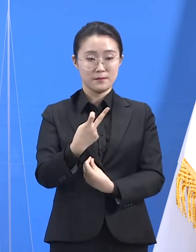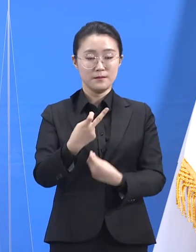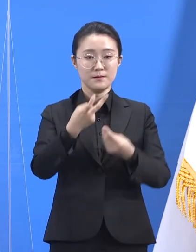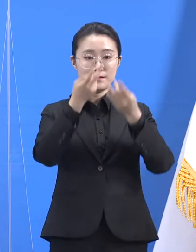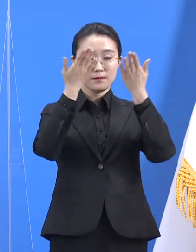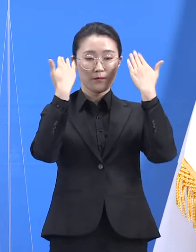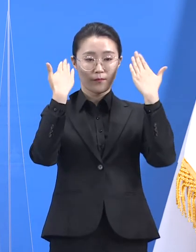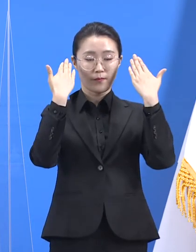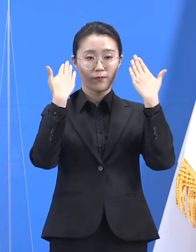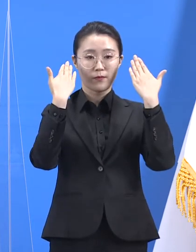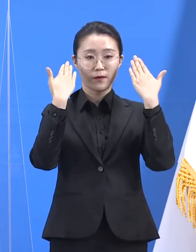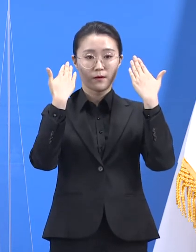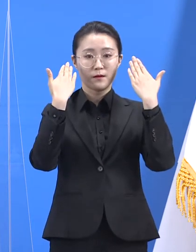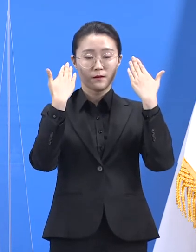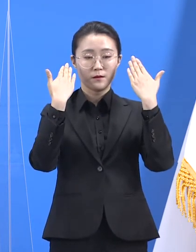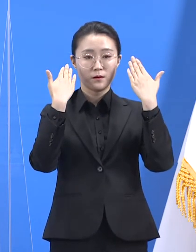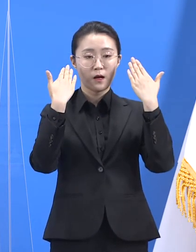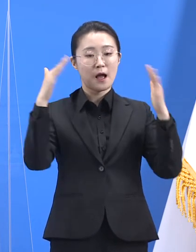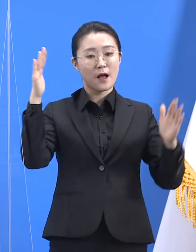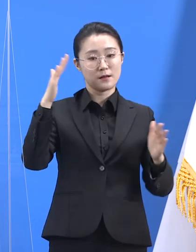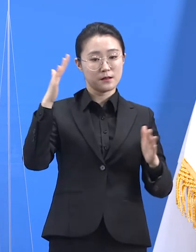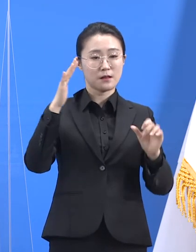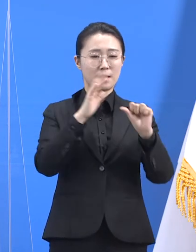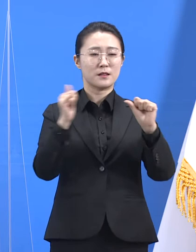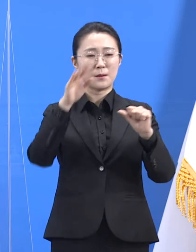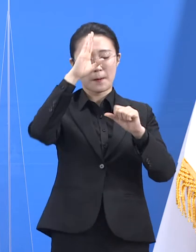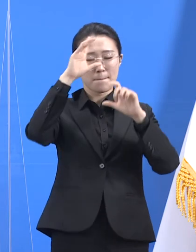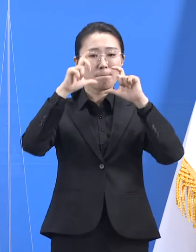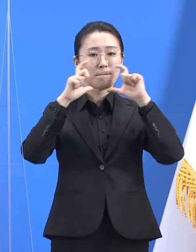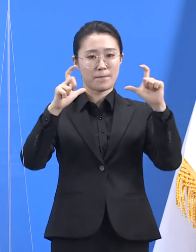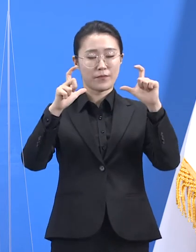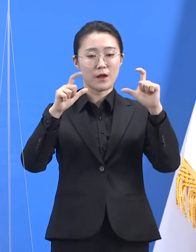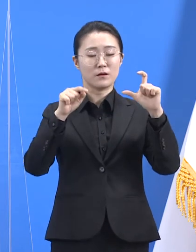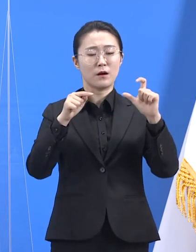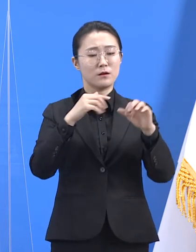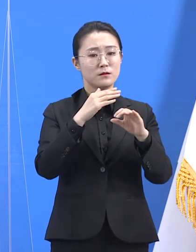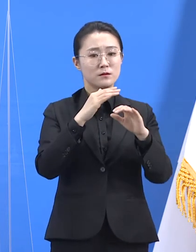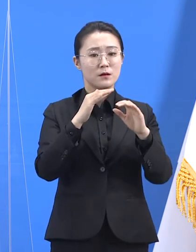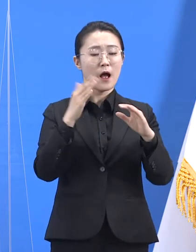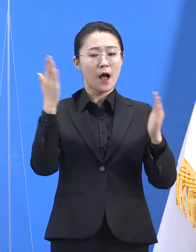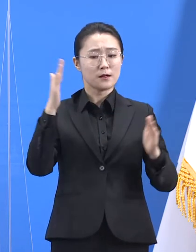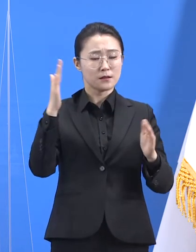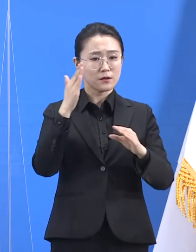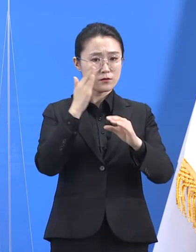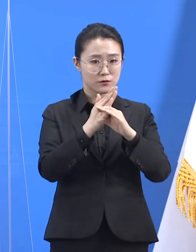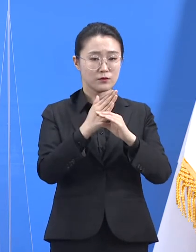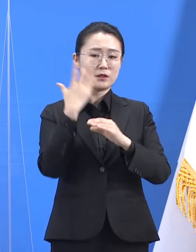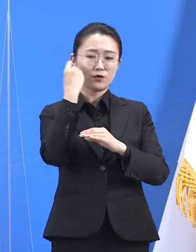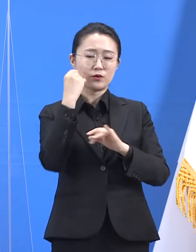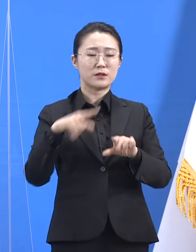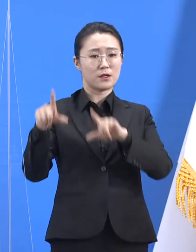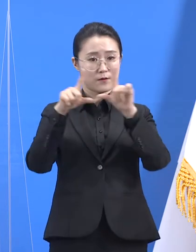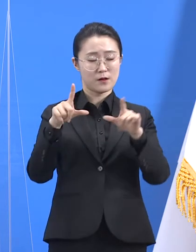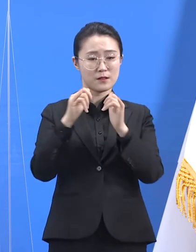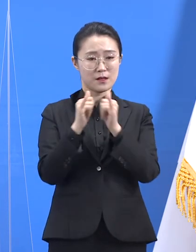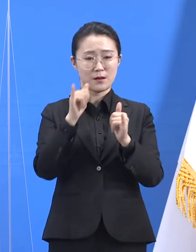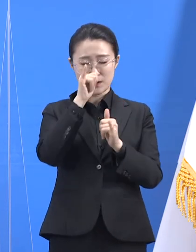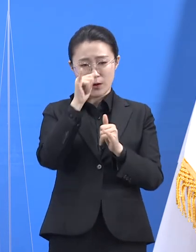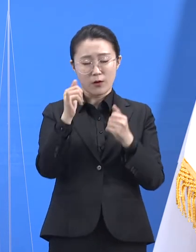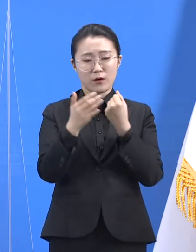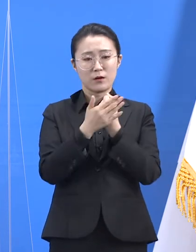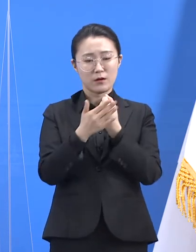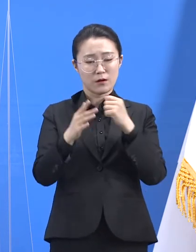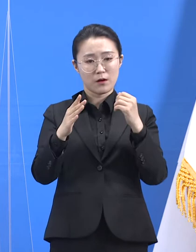1명은 기숙사에 거주하는 것이 확인되어 20일 관련 학과 학생 및 기숙사생들을 대상으로 일제검사를 실시했습니다.